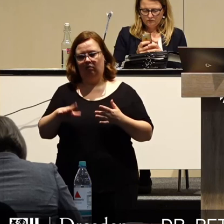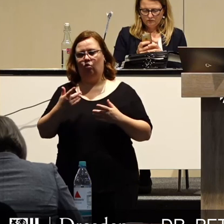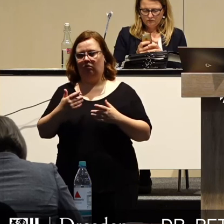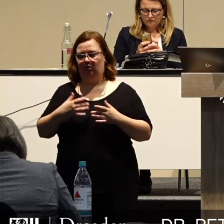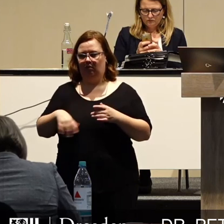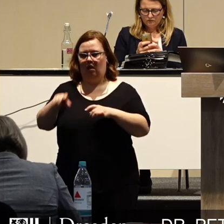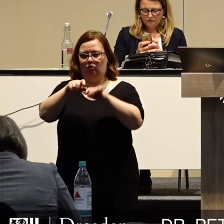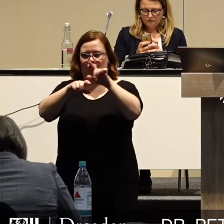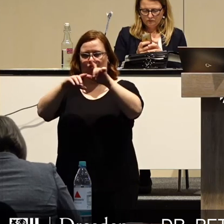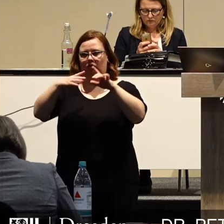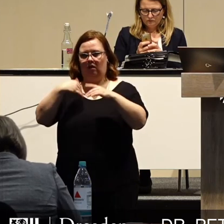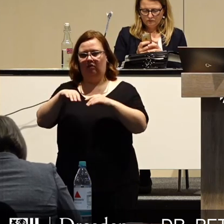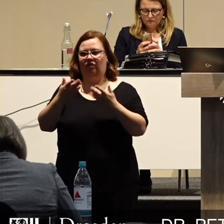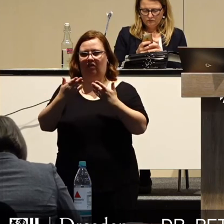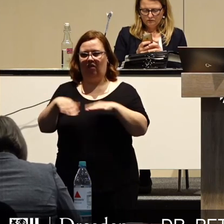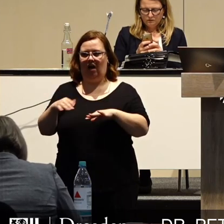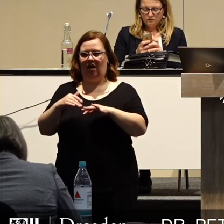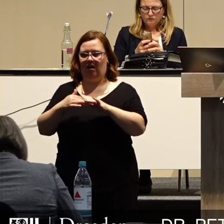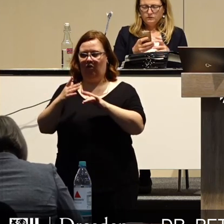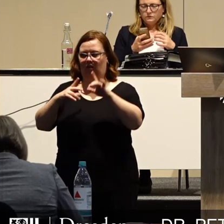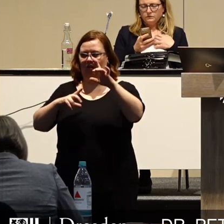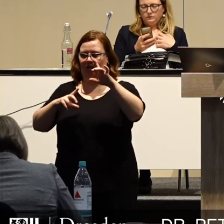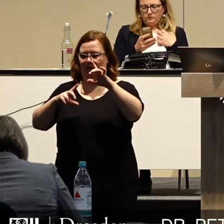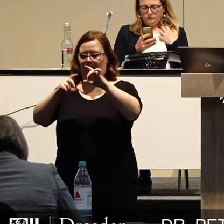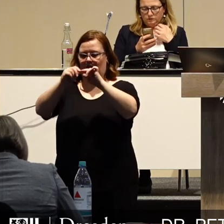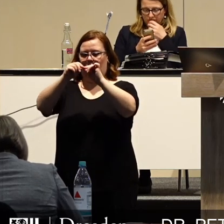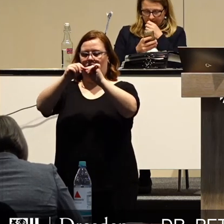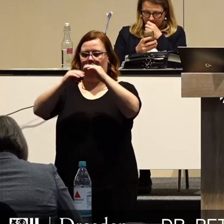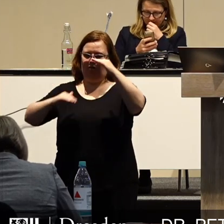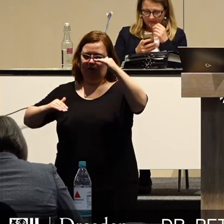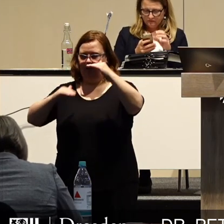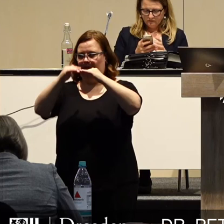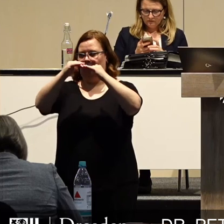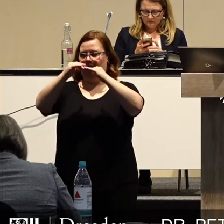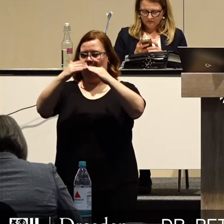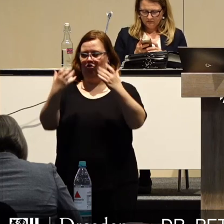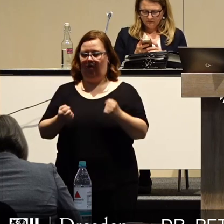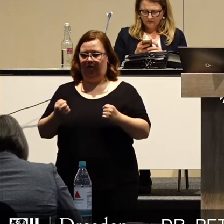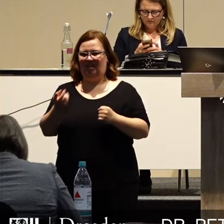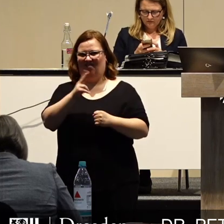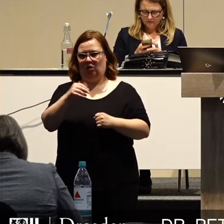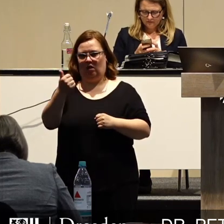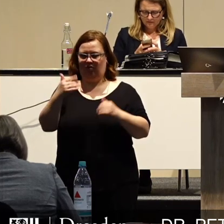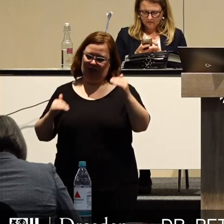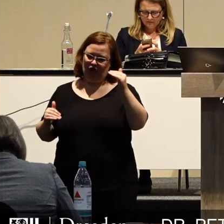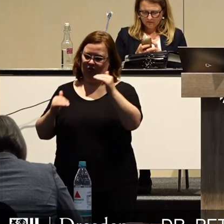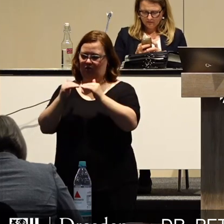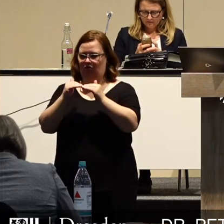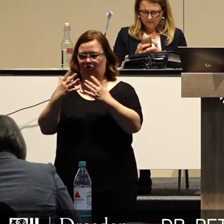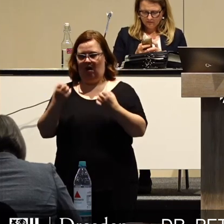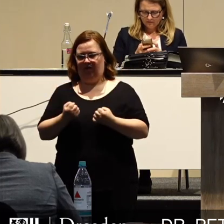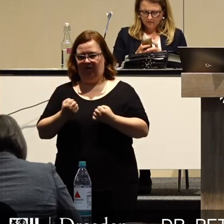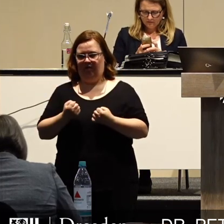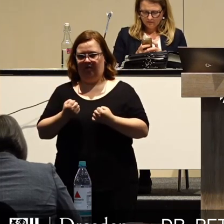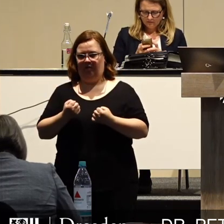und schmelzen die freie Liquidität nahezu vollständig ab. im Jahre 2021 und